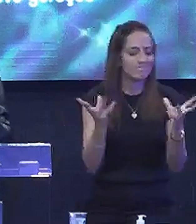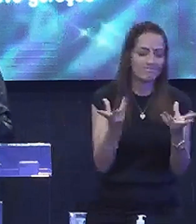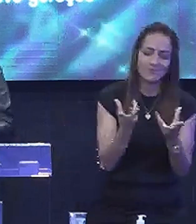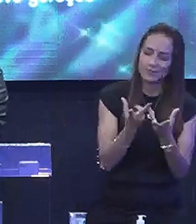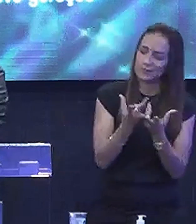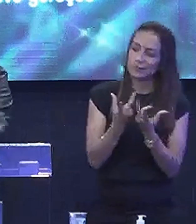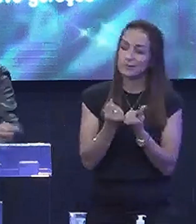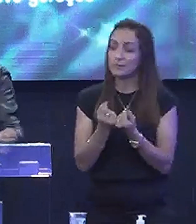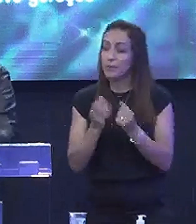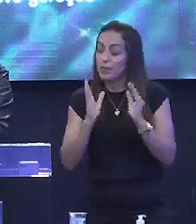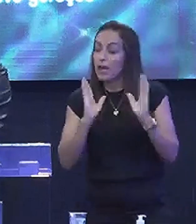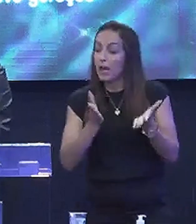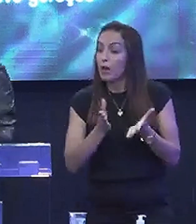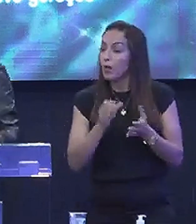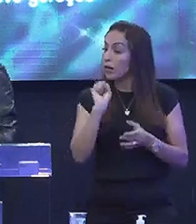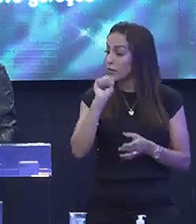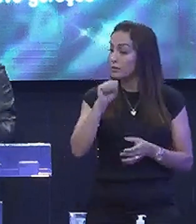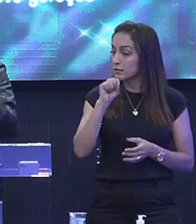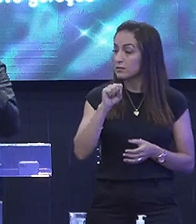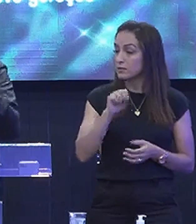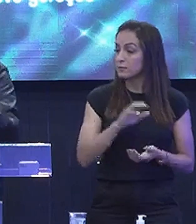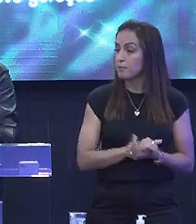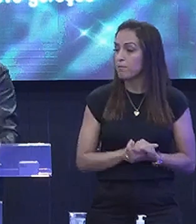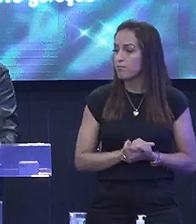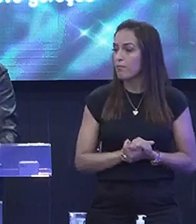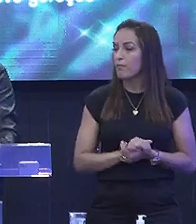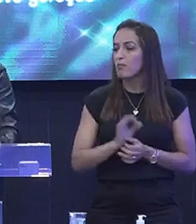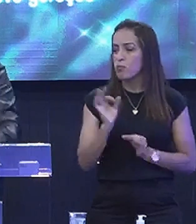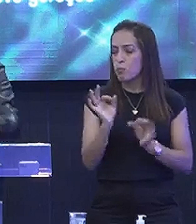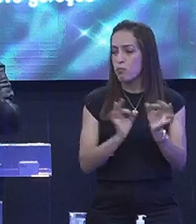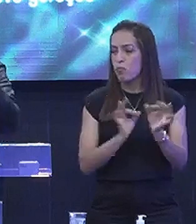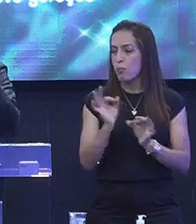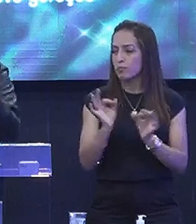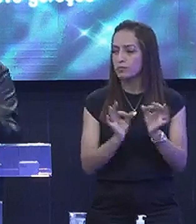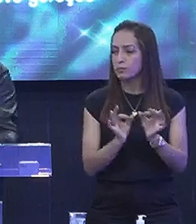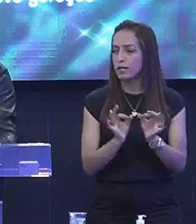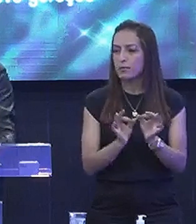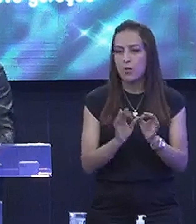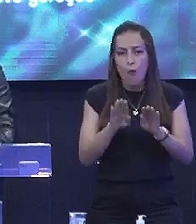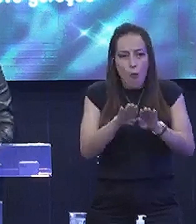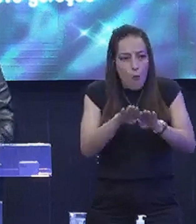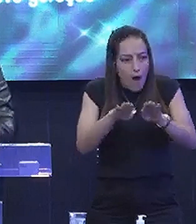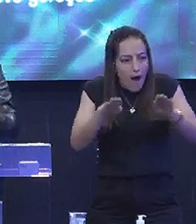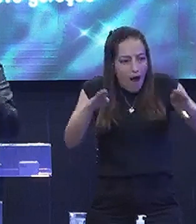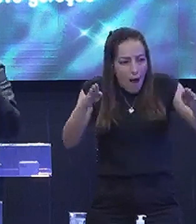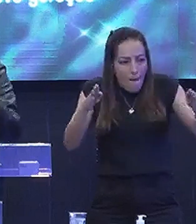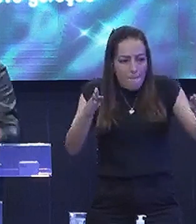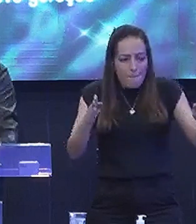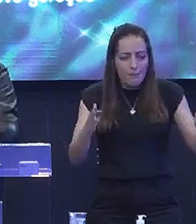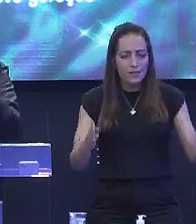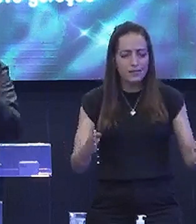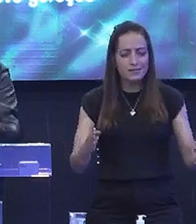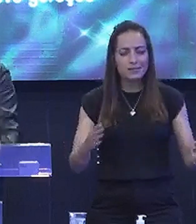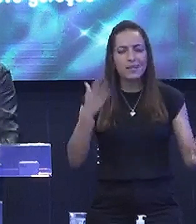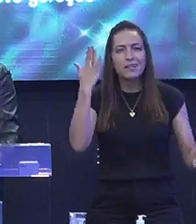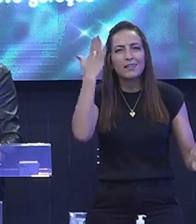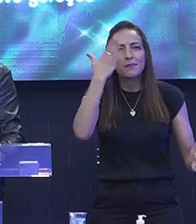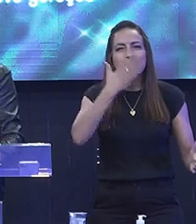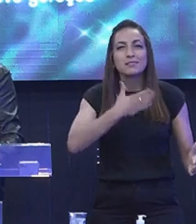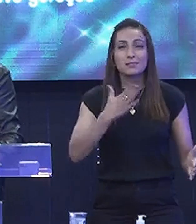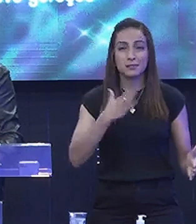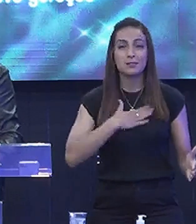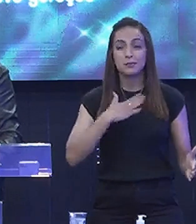Agora sim Prepara-me Uma mesa Na presença Dos